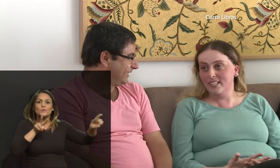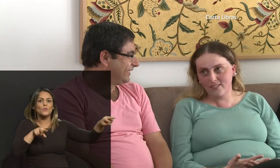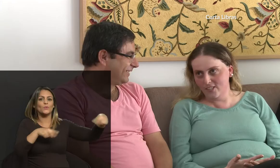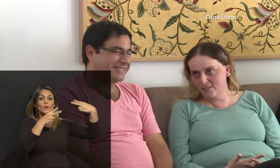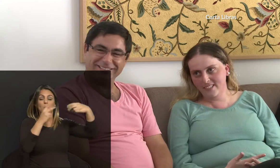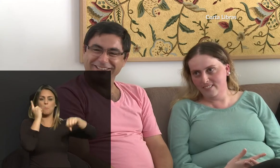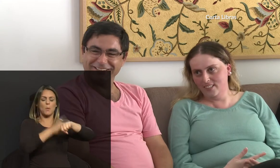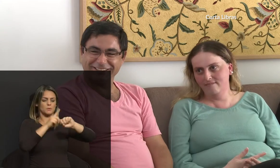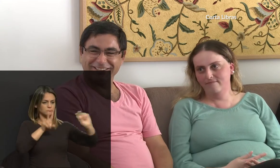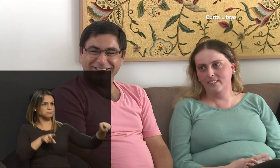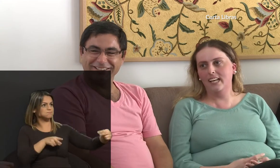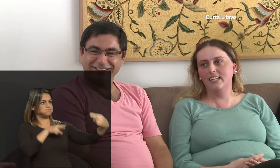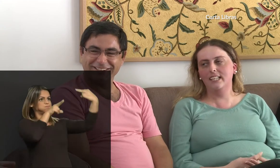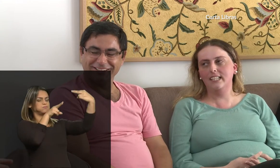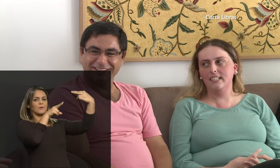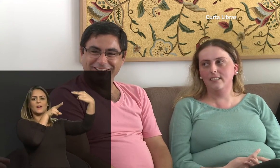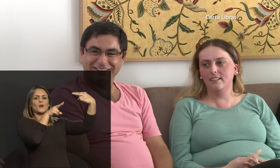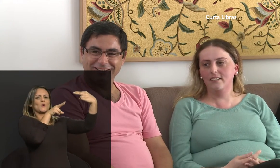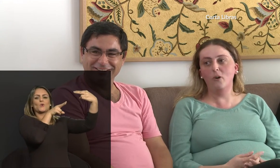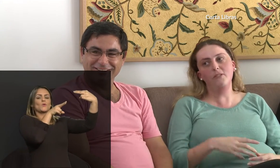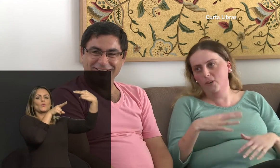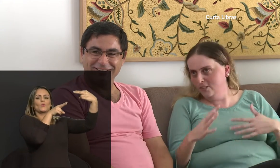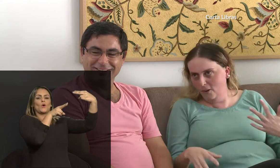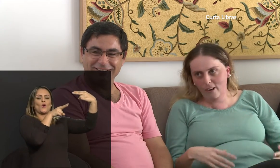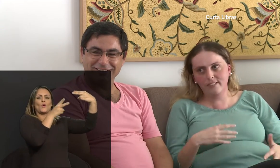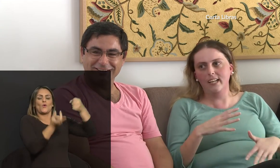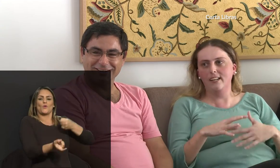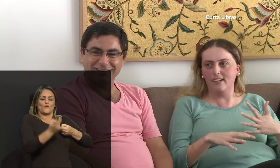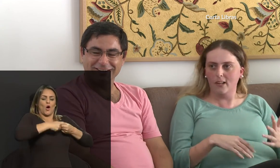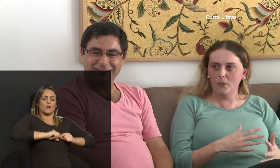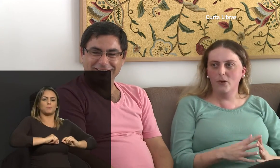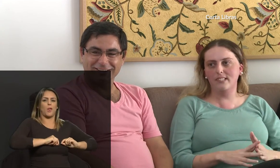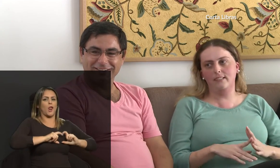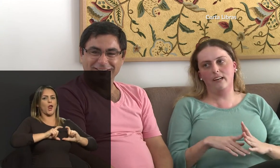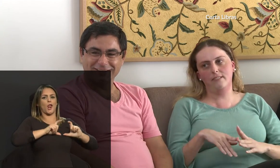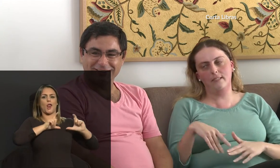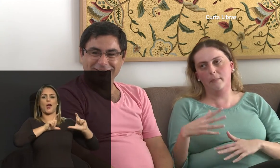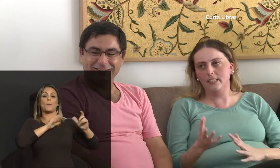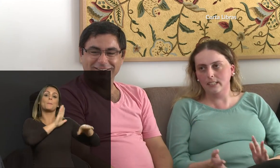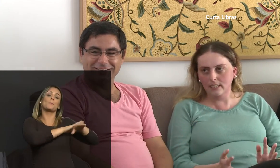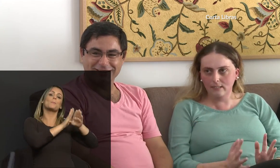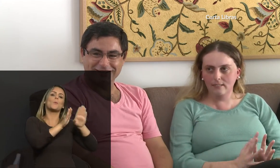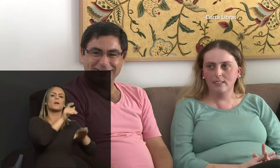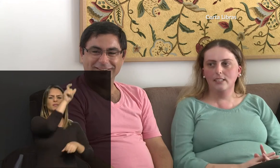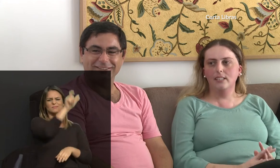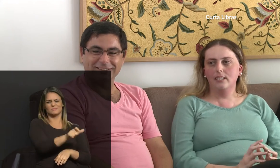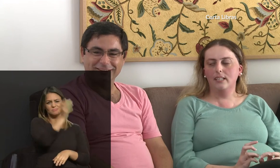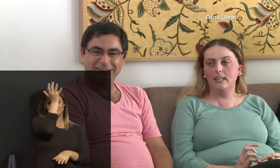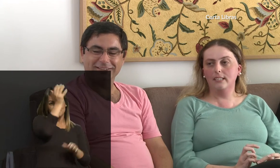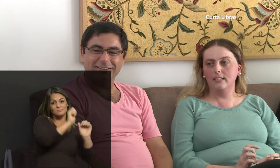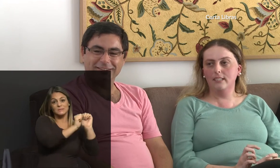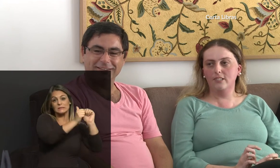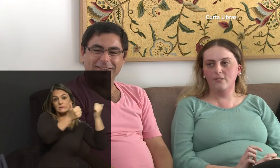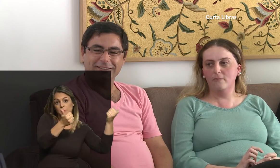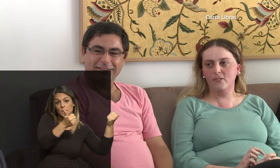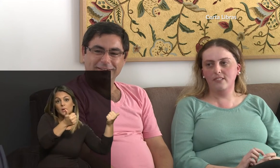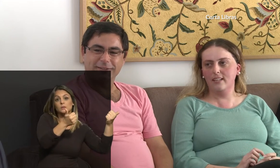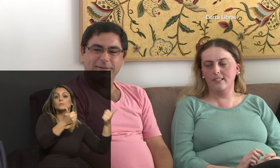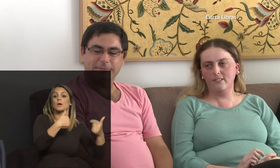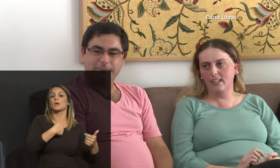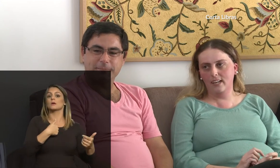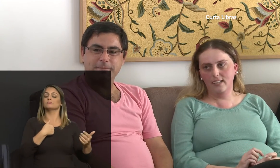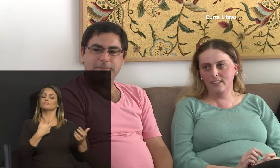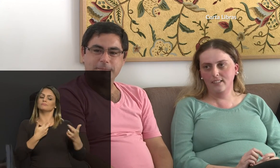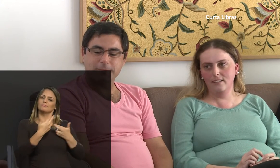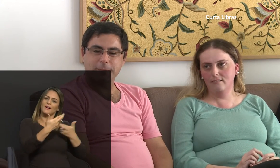fazia muitos anos que a gente não se via. E aí começou de novo, né, aquela coisa. Ele estava se separando. E aí a gente começou